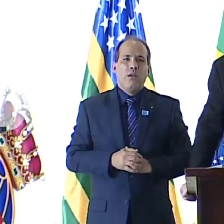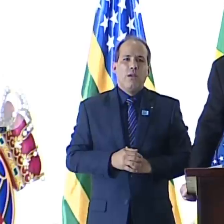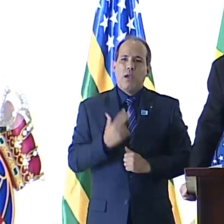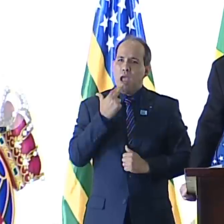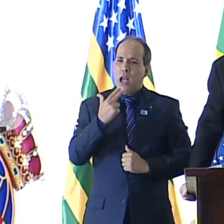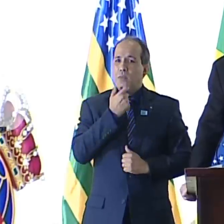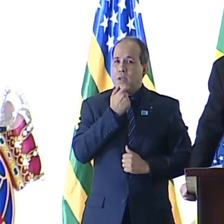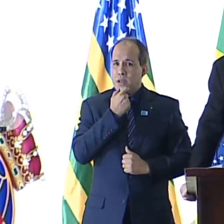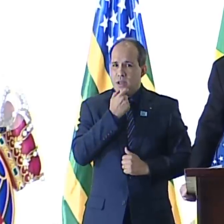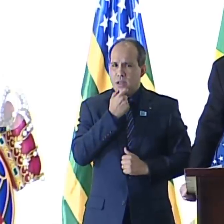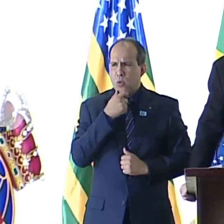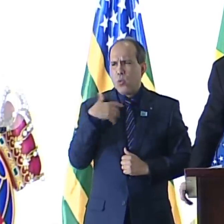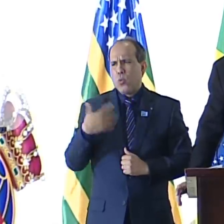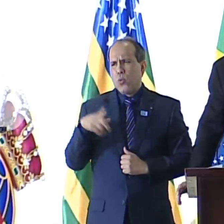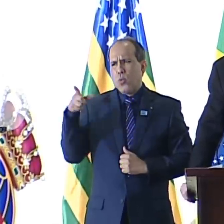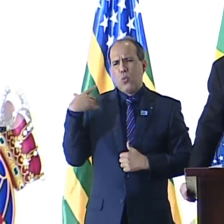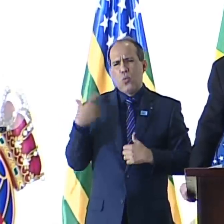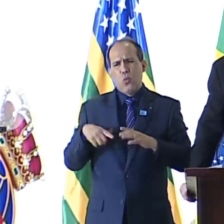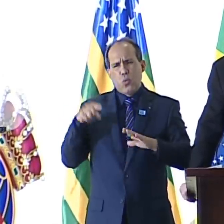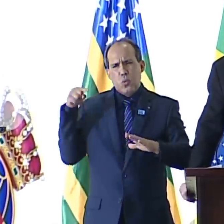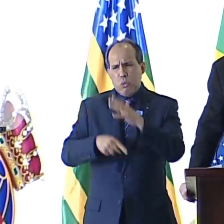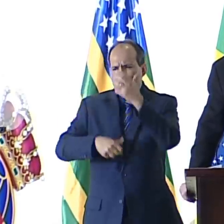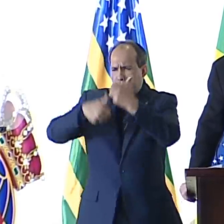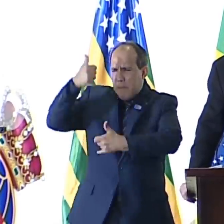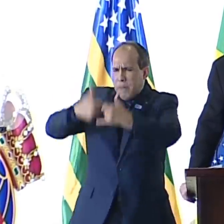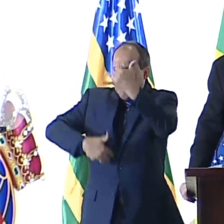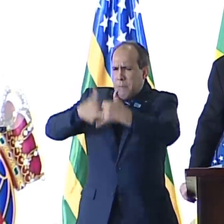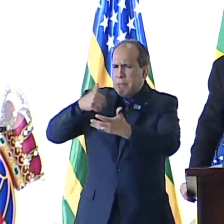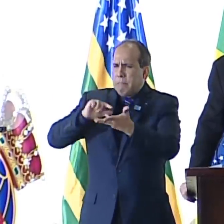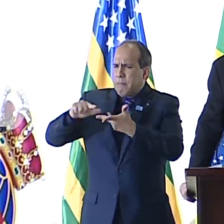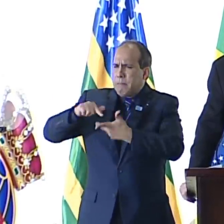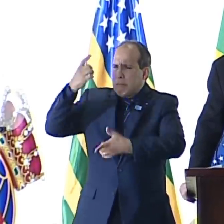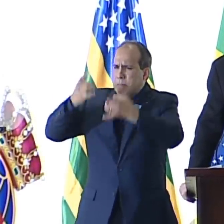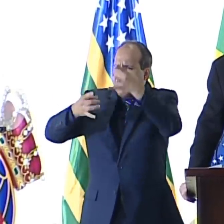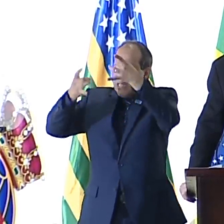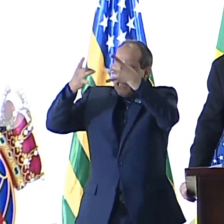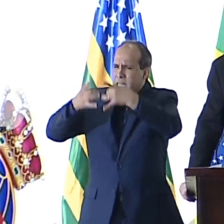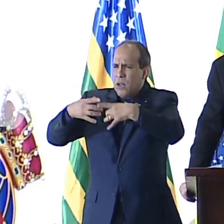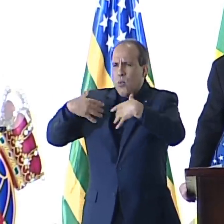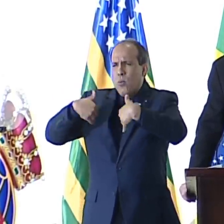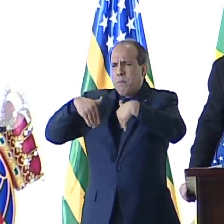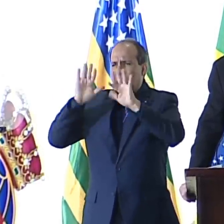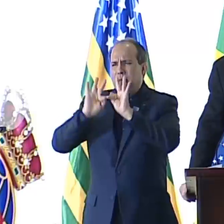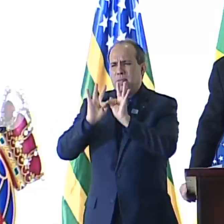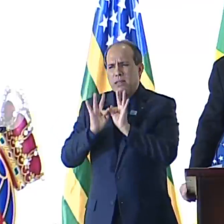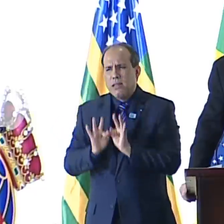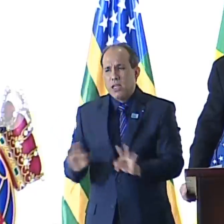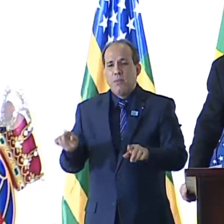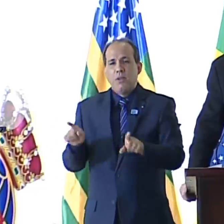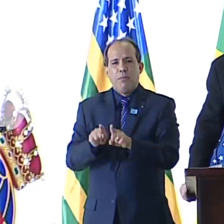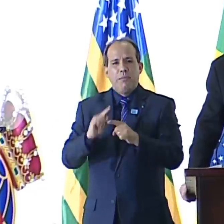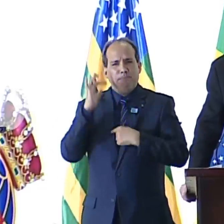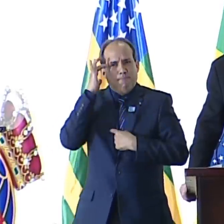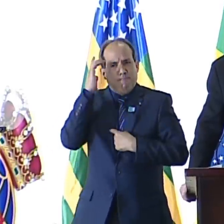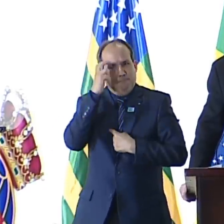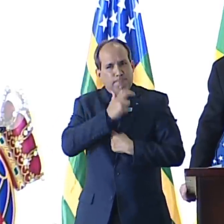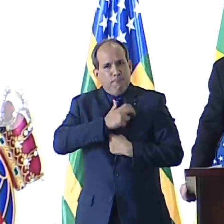inglesa, com a sua profundidade, com a sua simplicidade e a sua sabedoria.